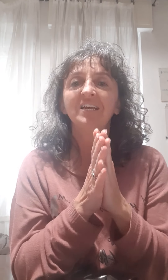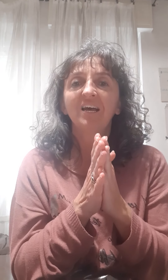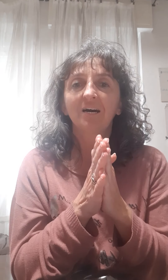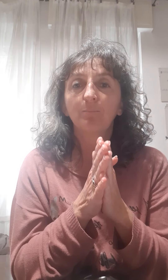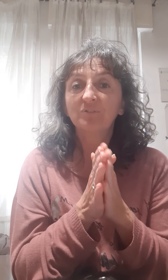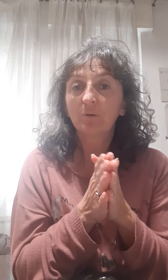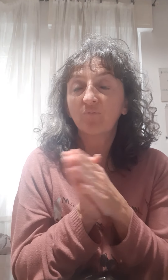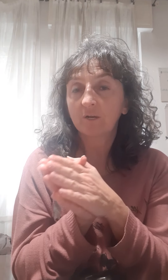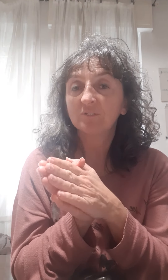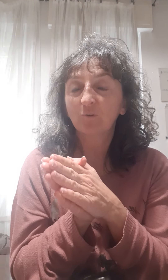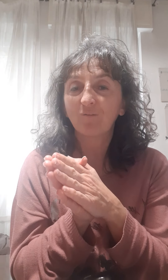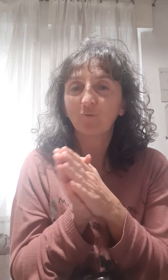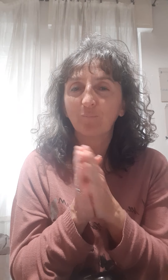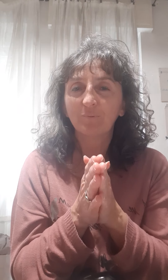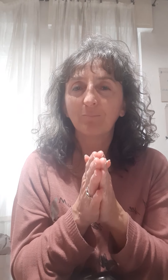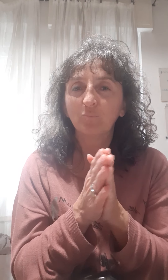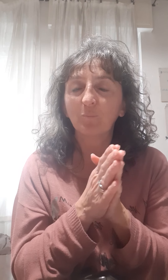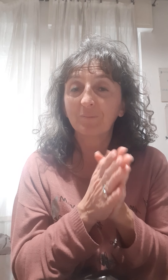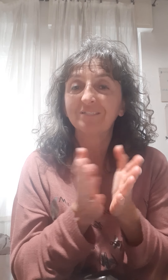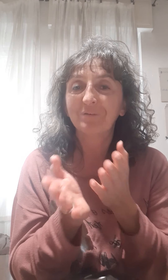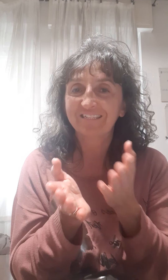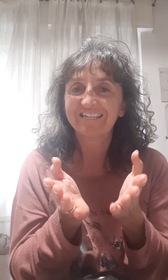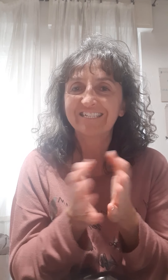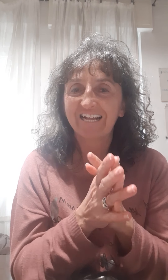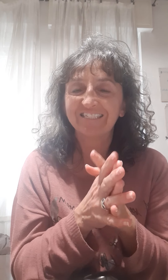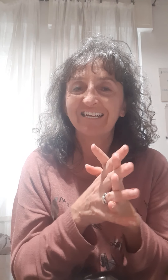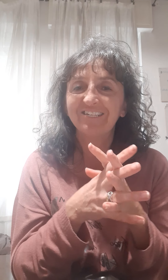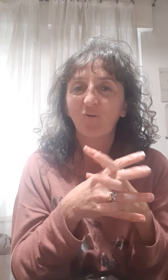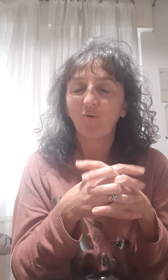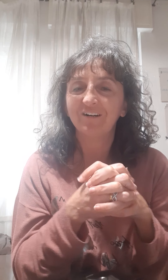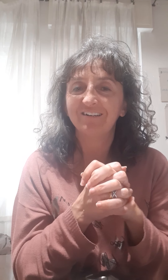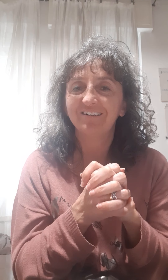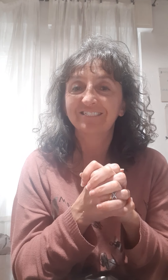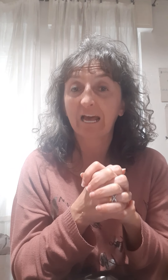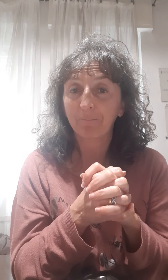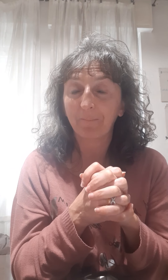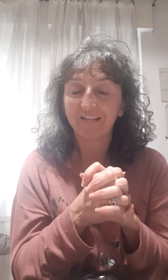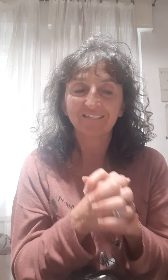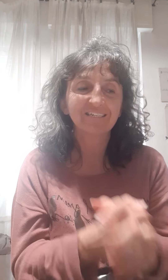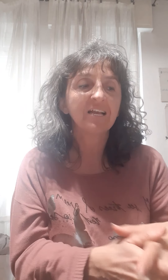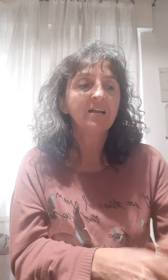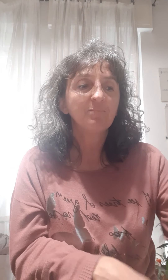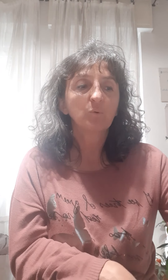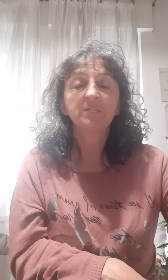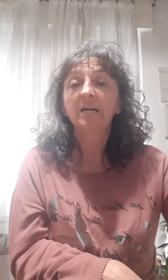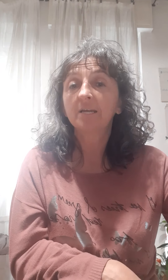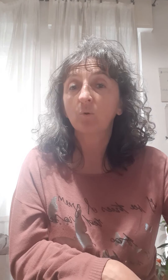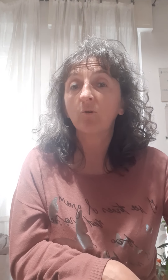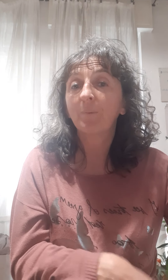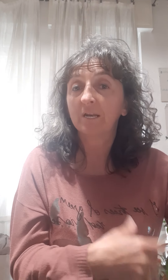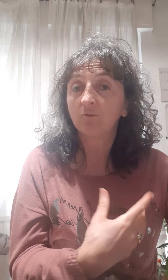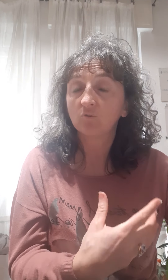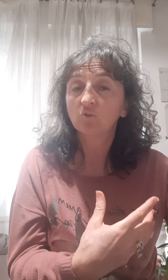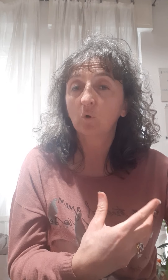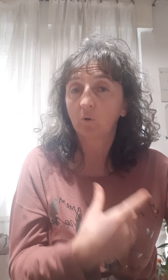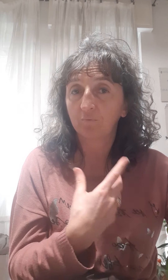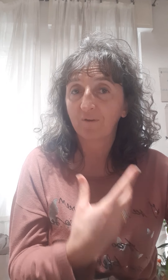possiamo fare questo lavoro appunto prima di mettere i sandali o scarpe aperte, quindi anche quello per il nostro corpo fa